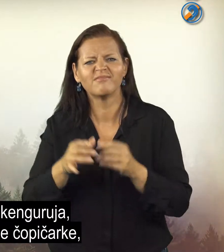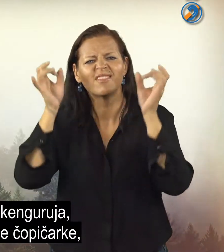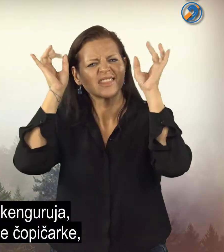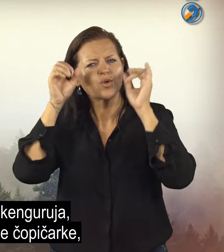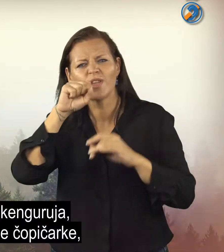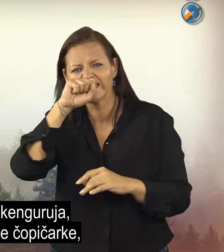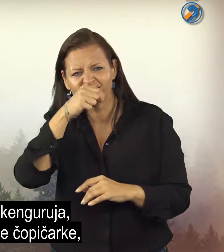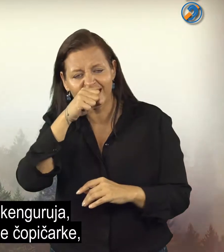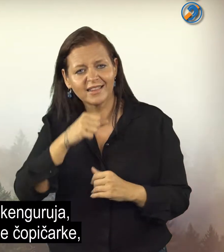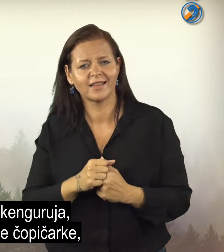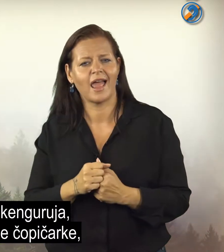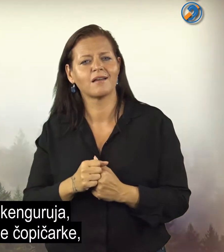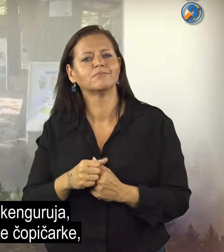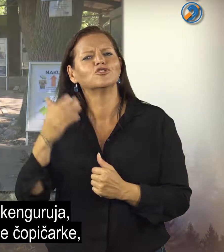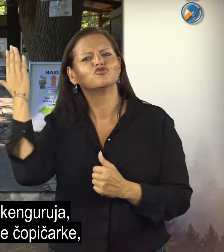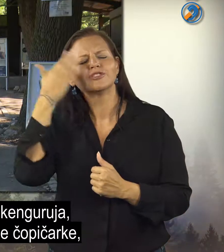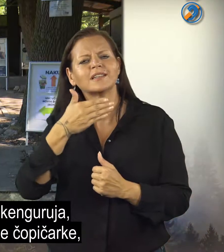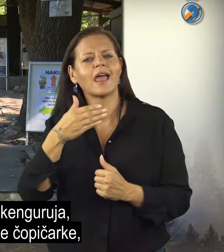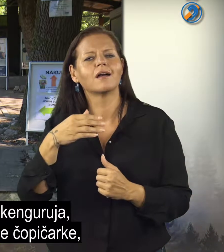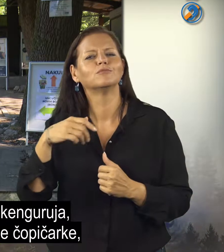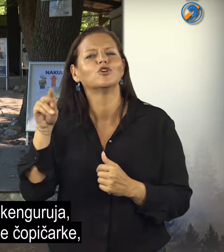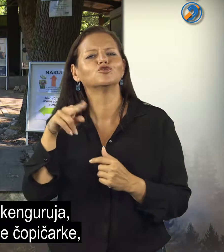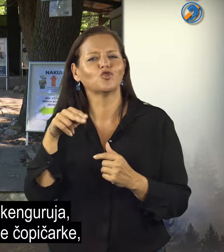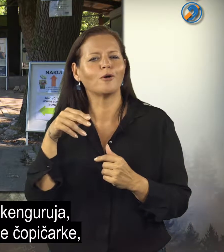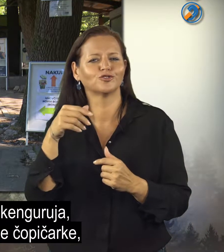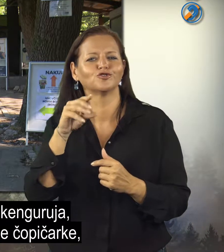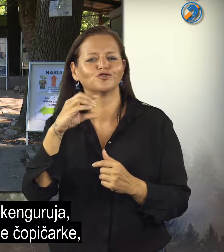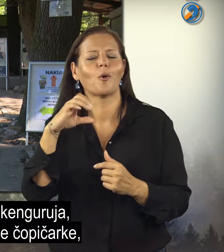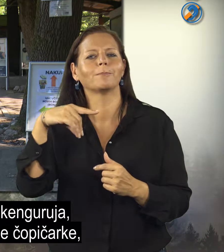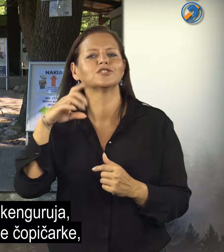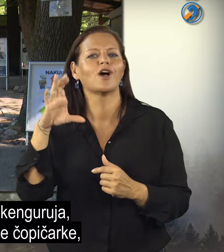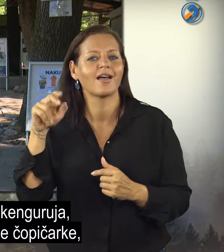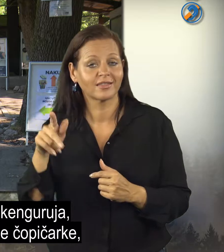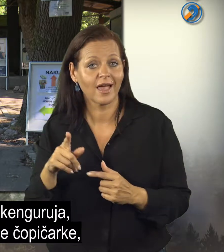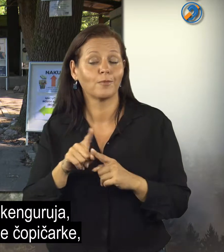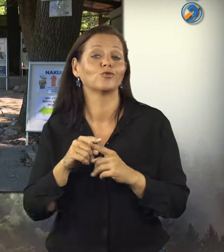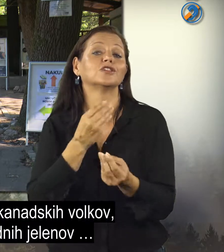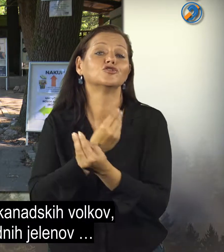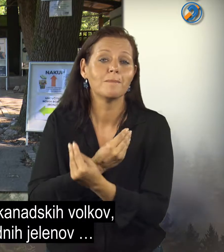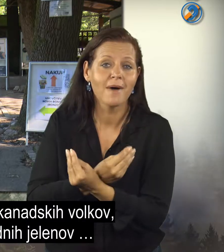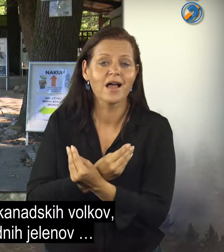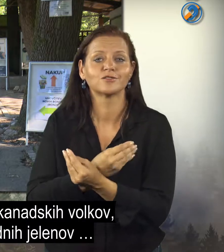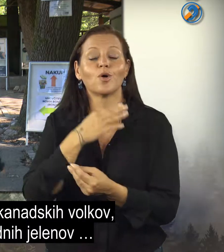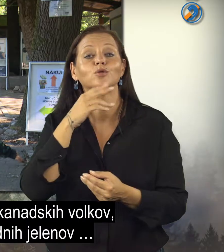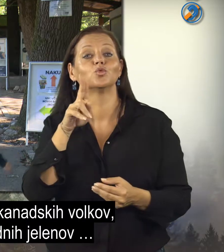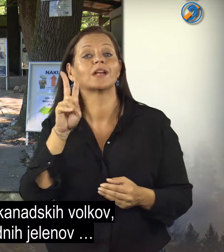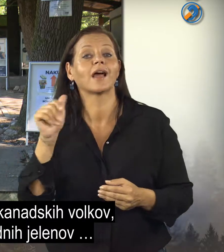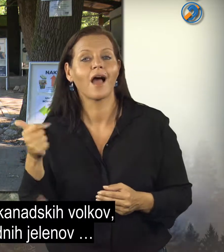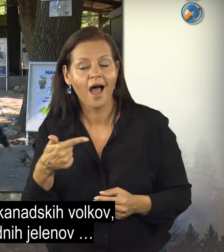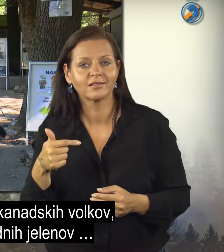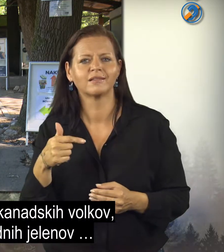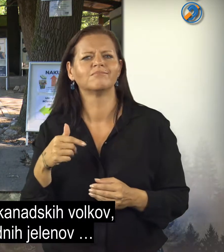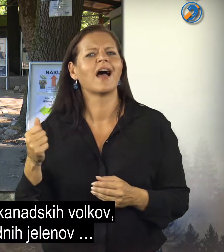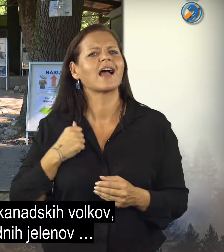svinje, črne čopičarke, šimpanzov, surikat, kanadskih vovkov, severnih in